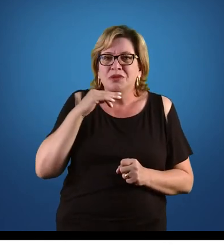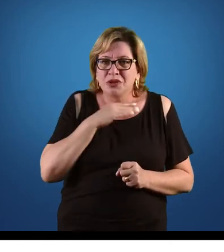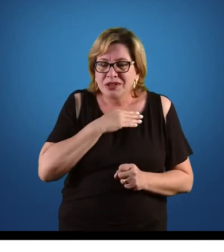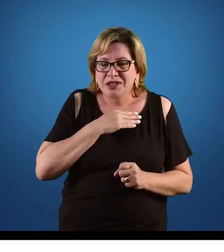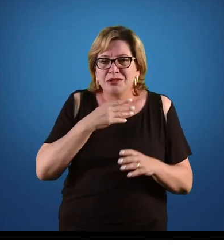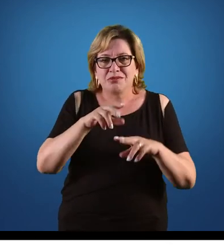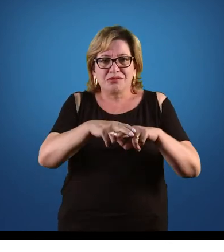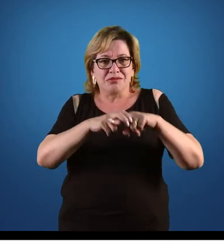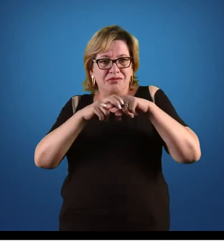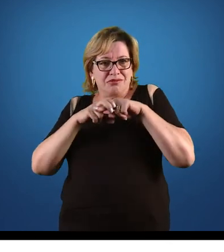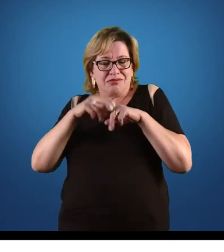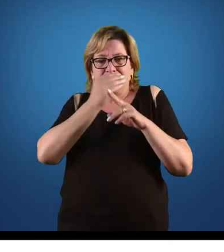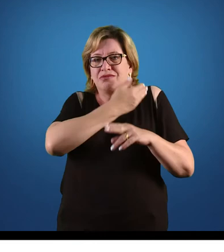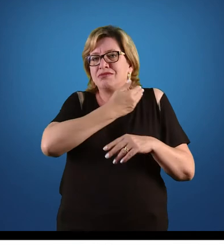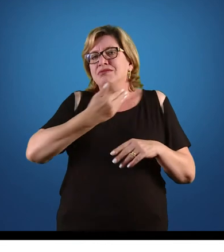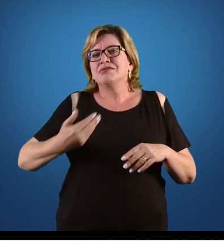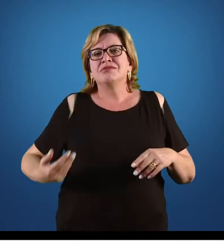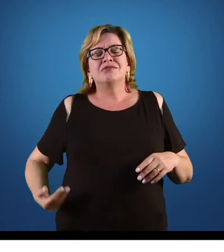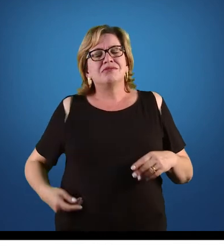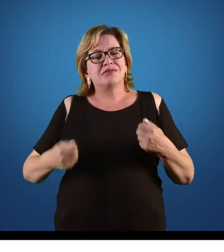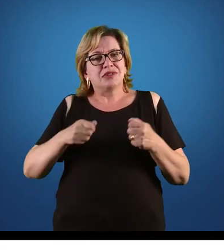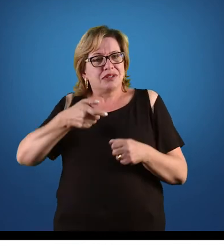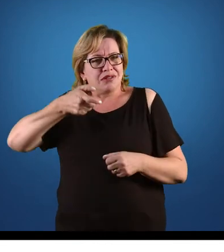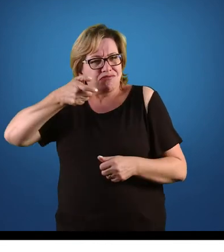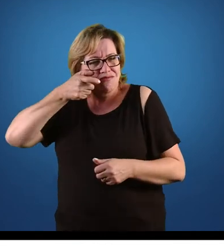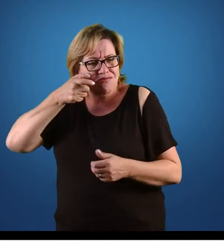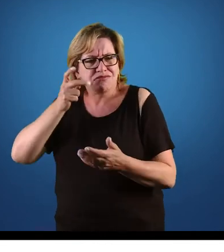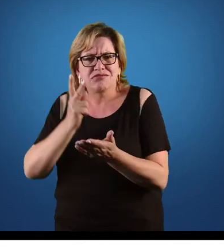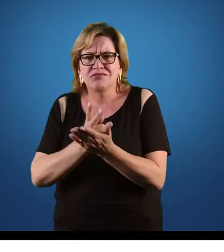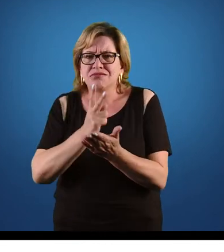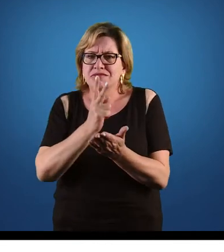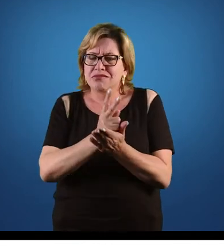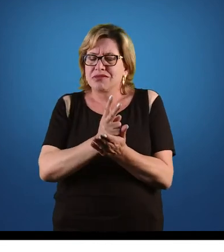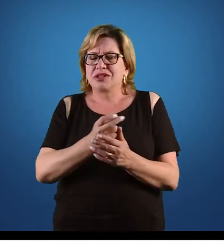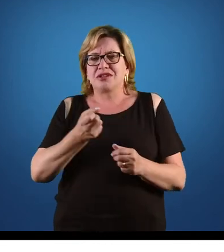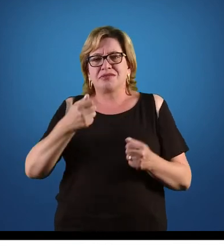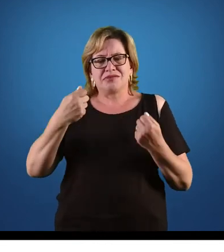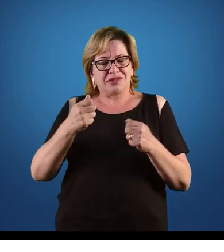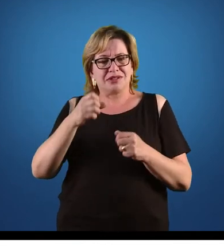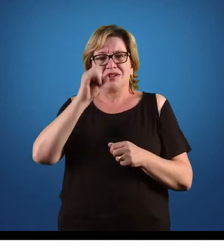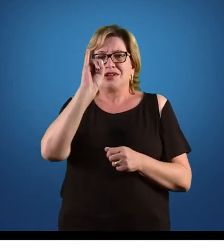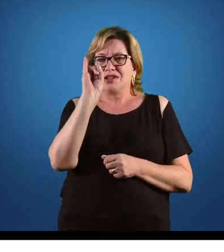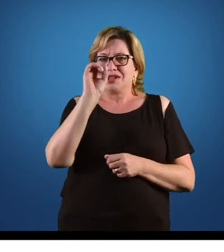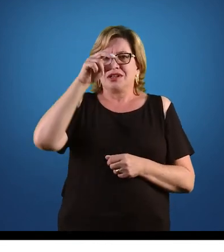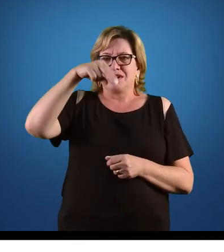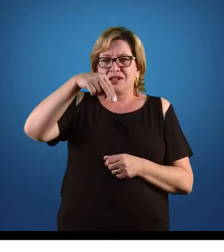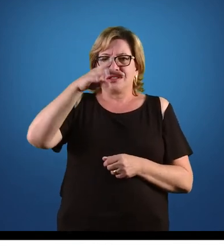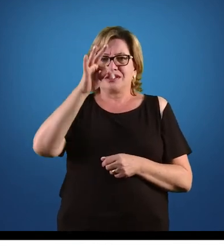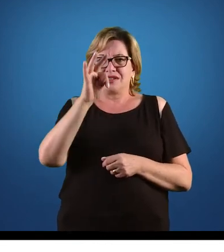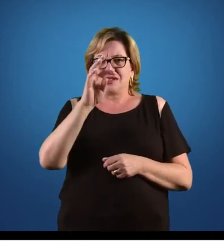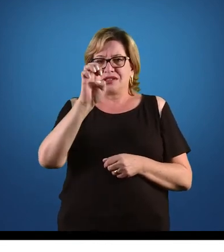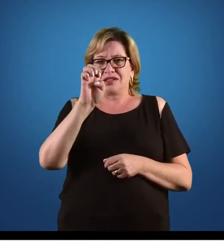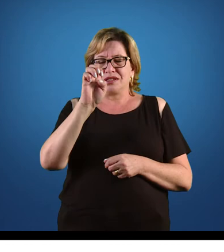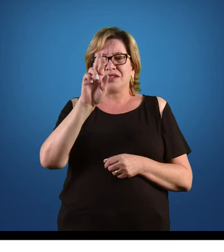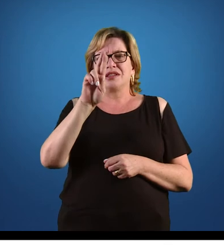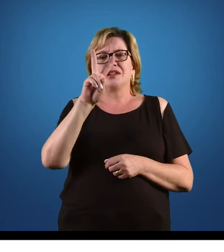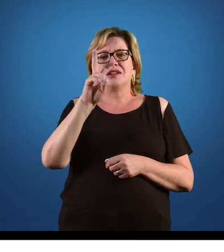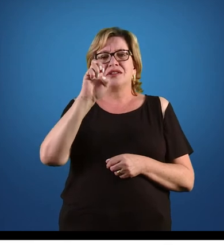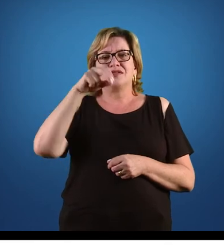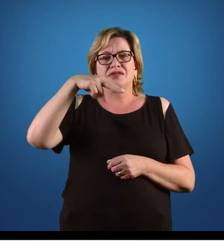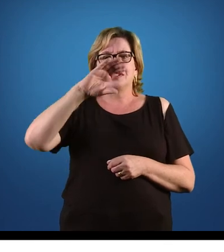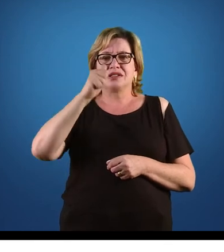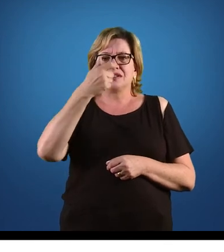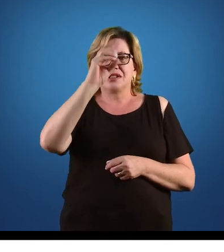Estado precisa ficar atento para que essa intervenção aconteça, né? Para evitar um caos, né?